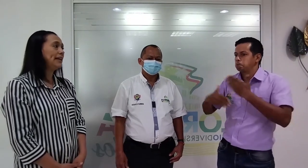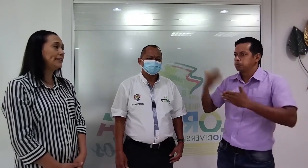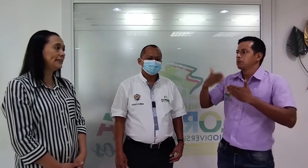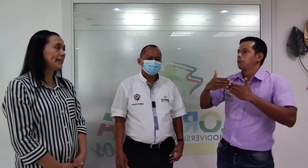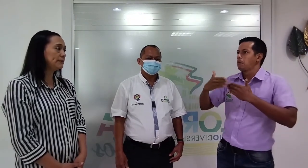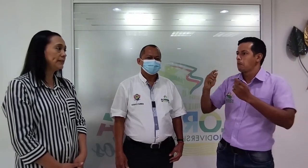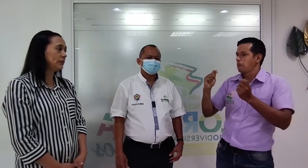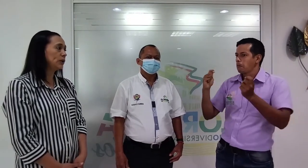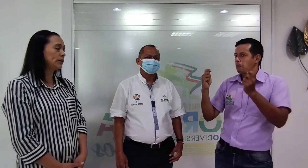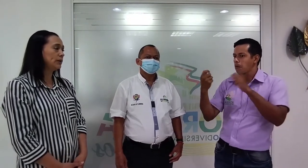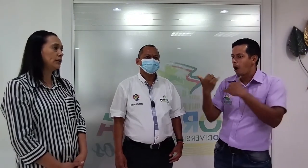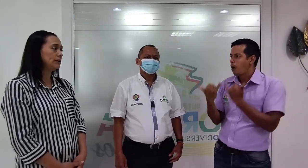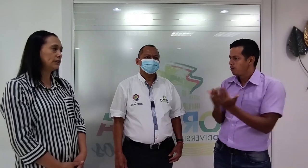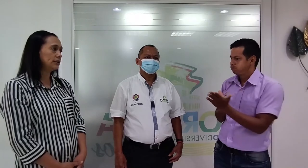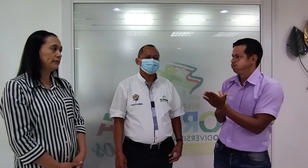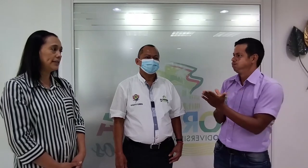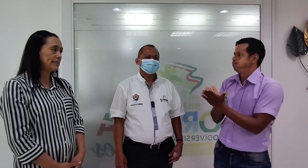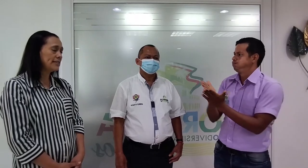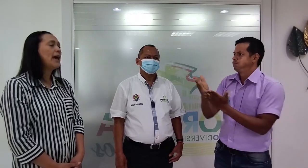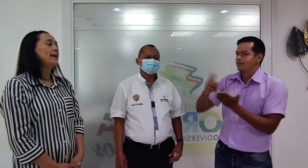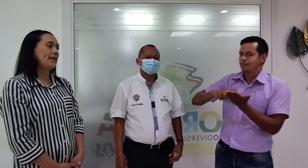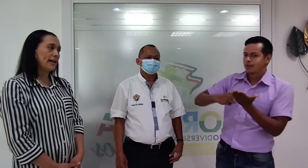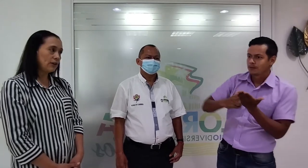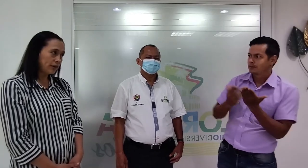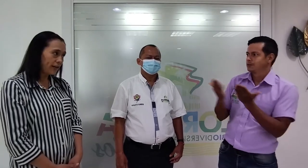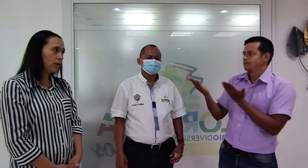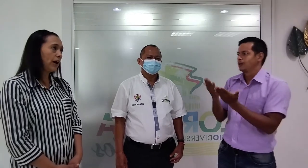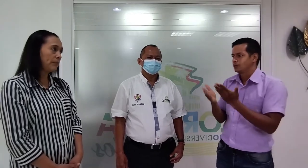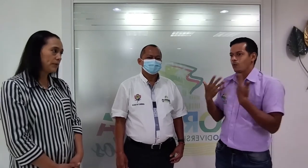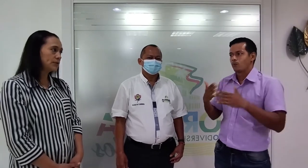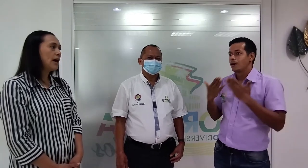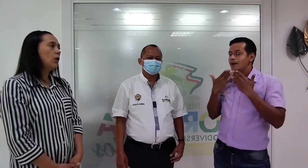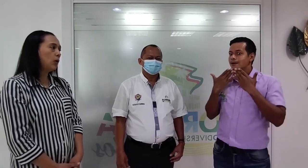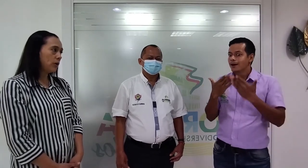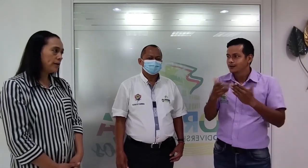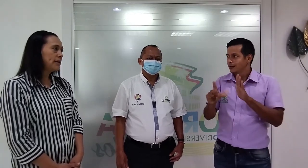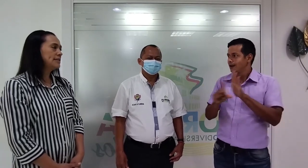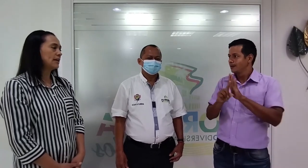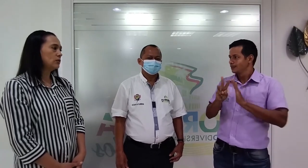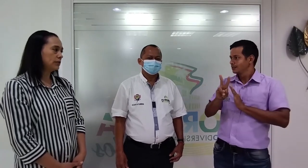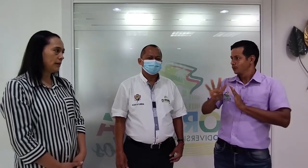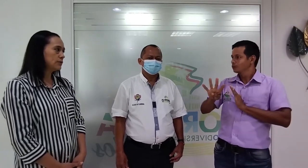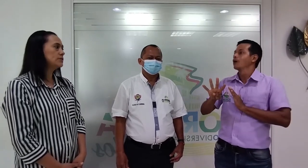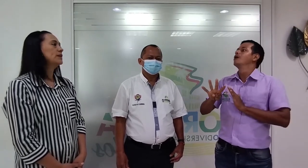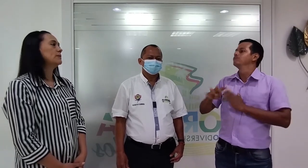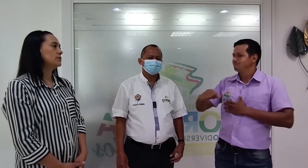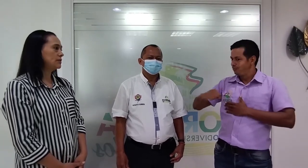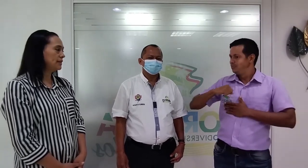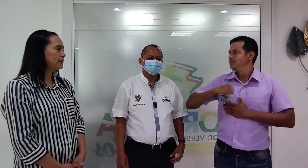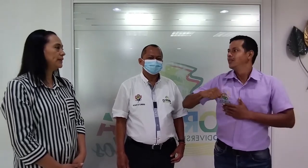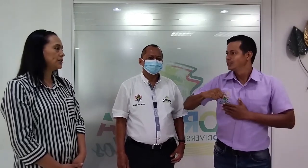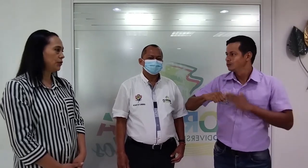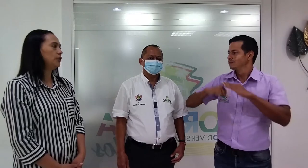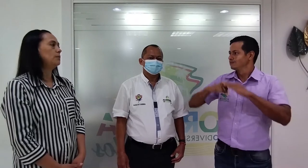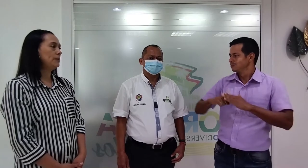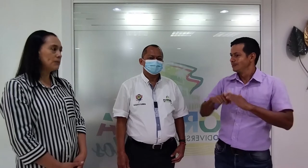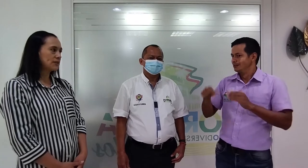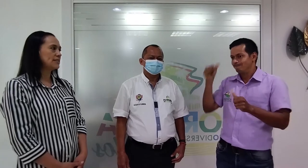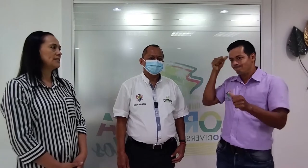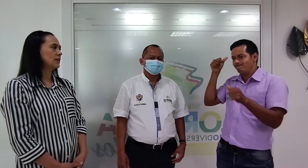ley 3.24.1996 y han logrado cambios. Hoy ya contamos con servicios de interpretación, hoy vemos que se está